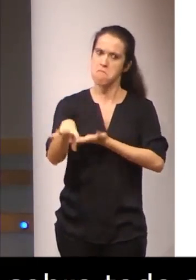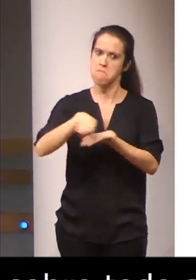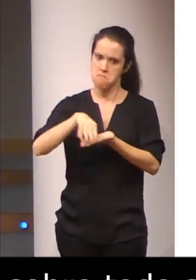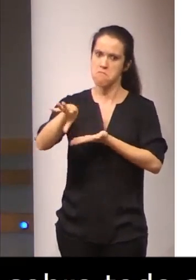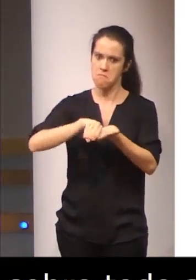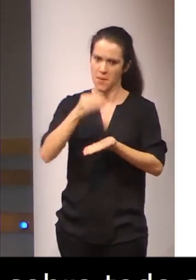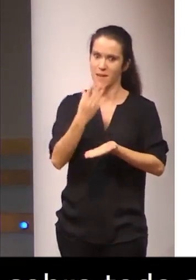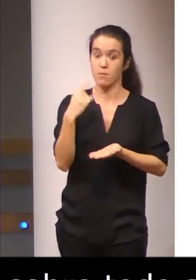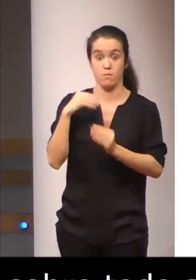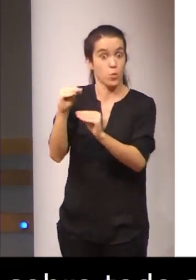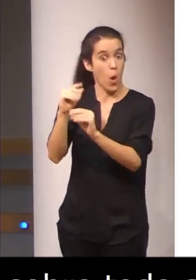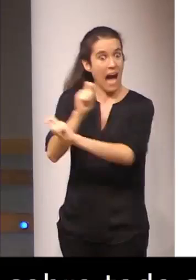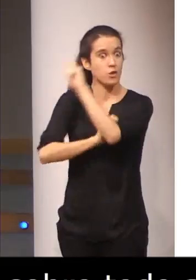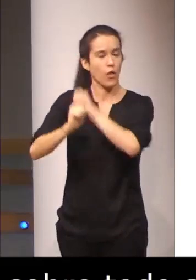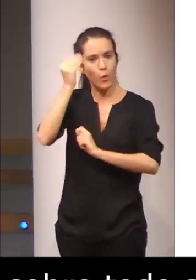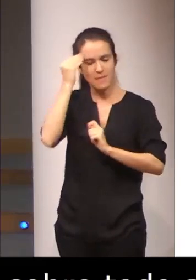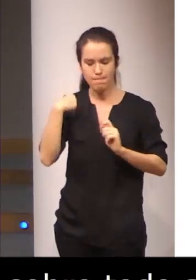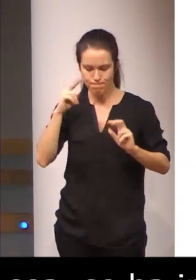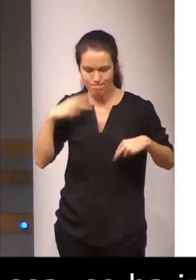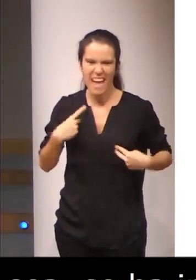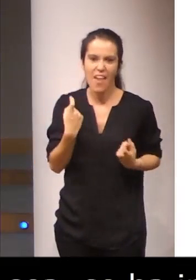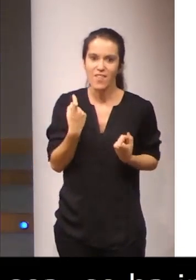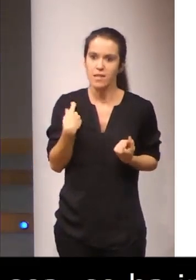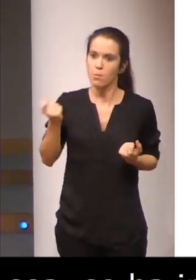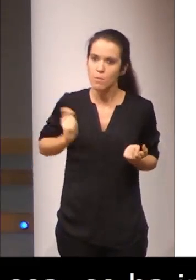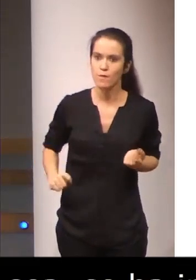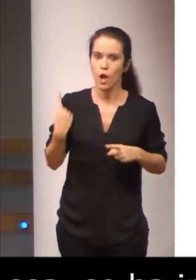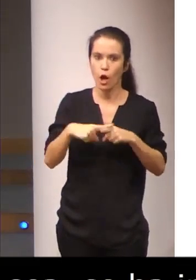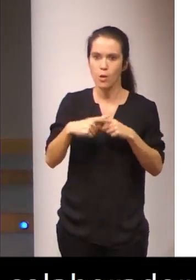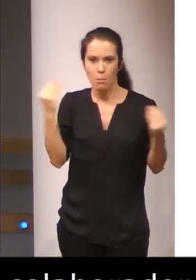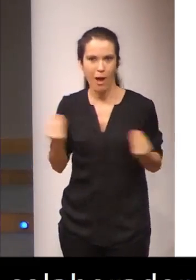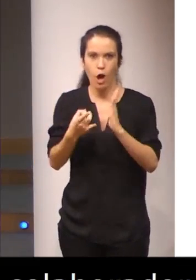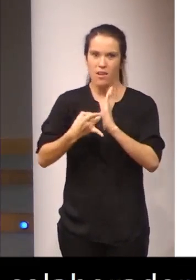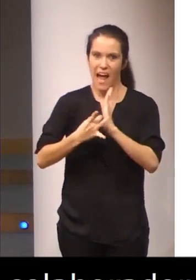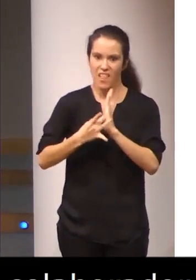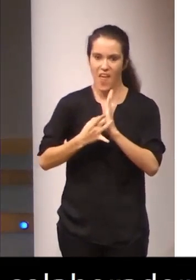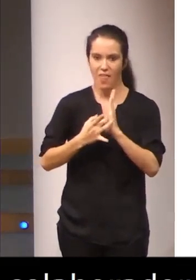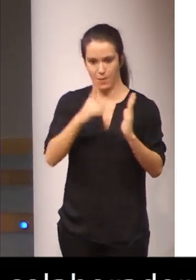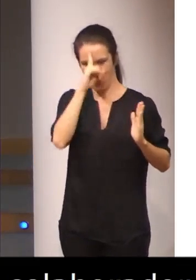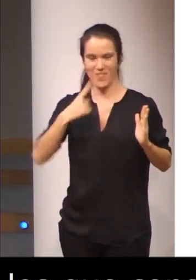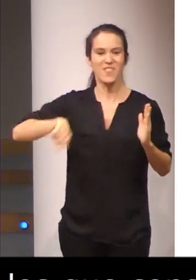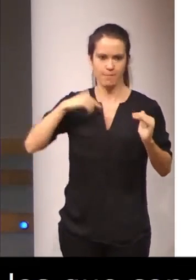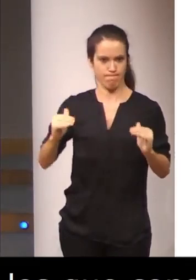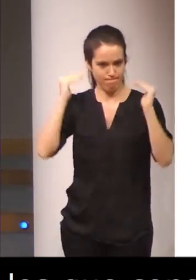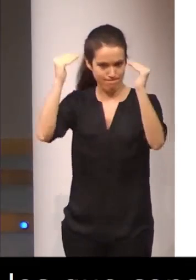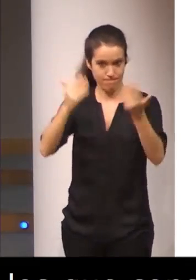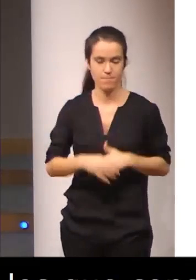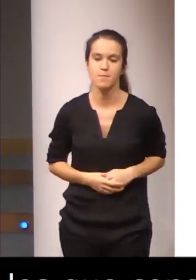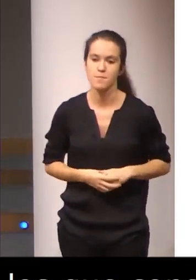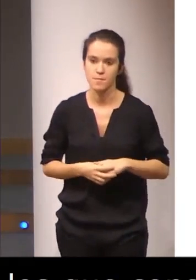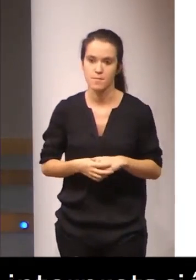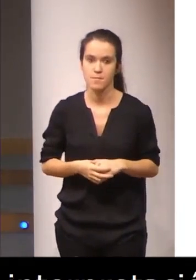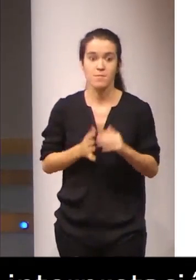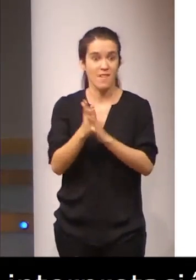que consideran necesario, pues mejorar en la interpretación y en la calidad de la interpretación. Todo esto nos lleva a una gran oportunidad,